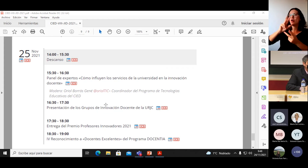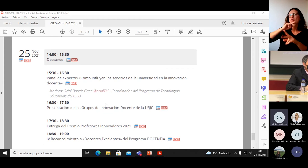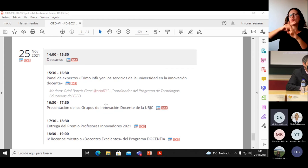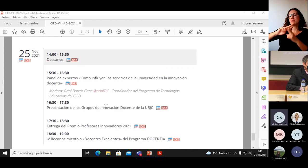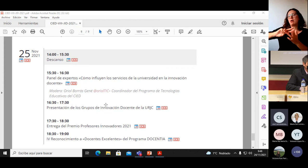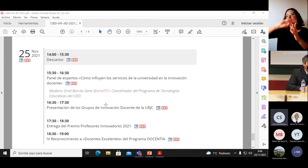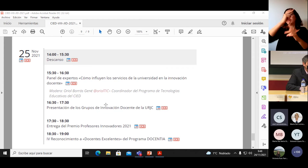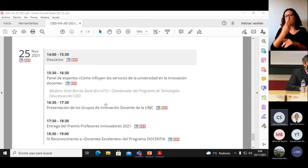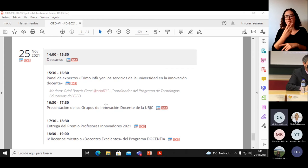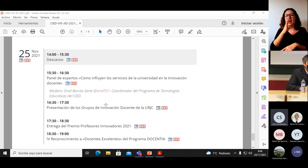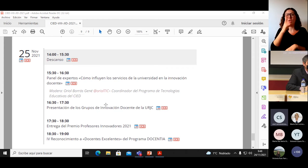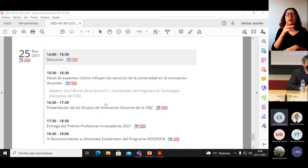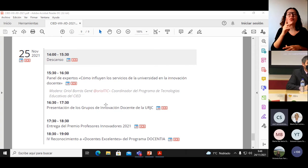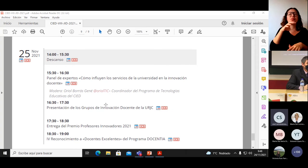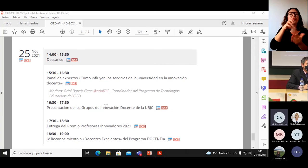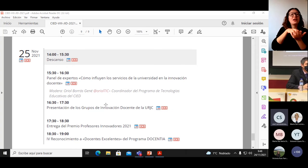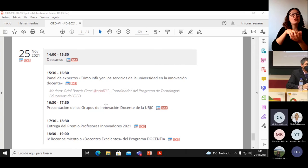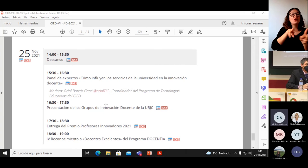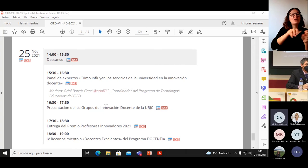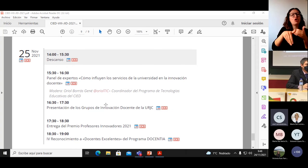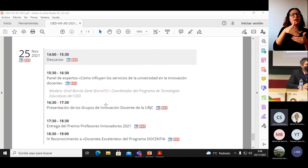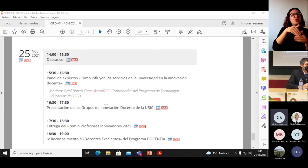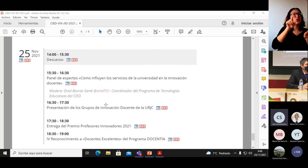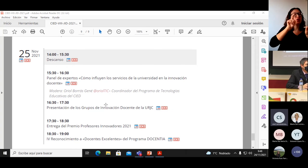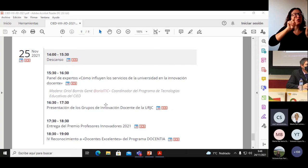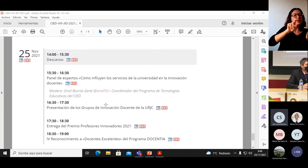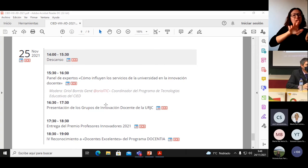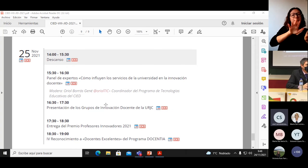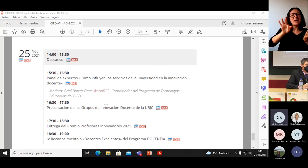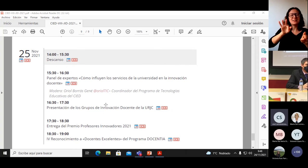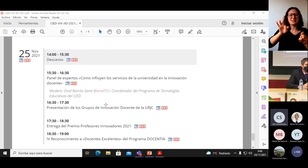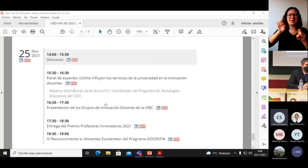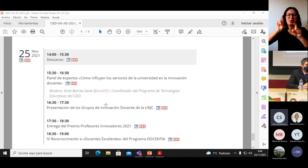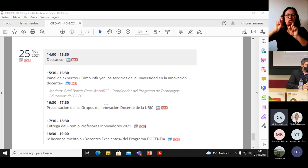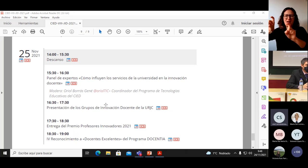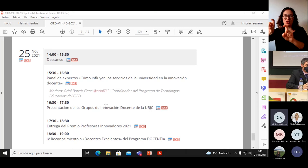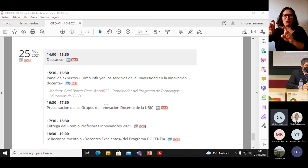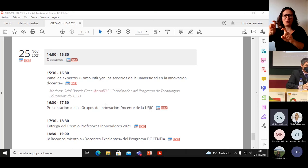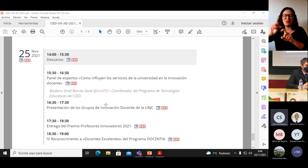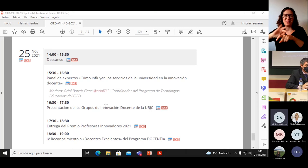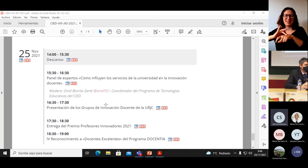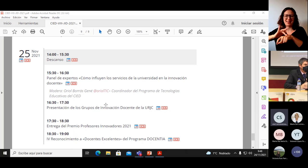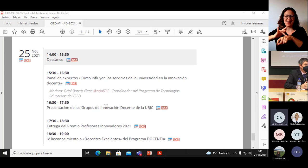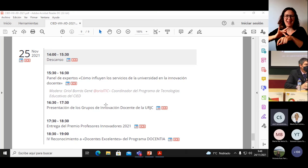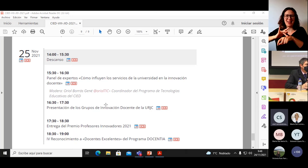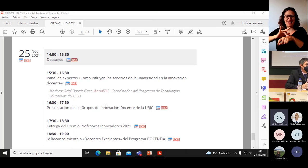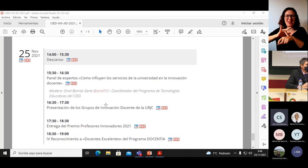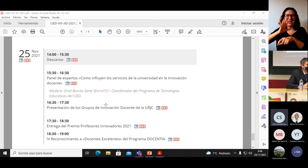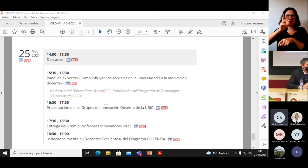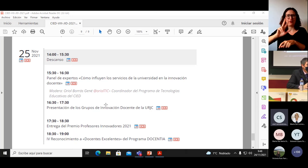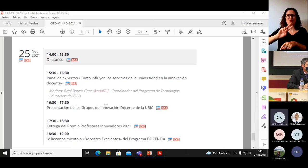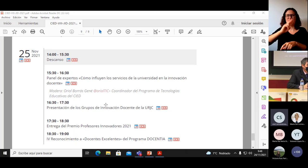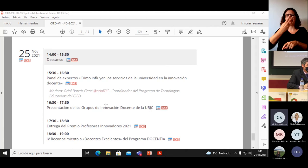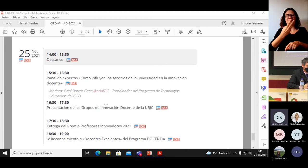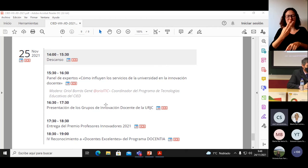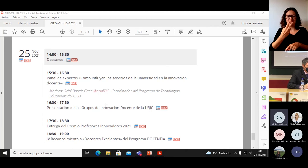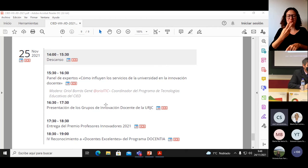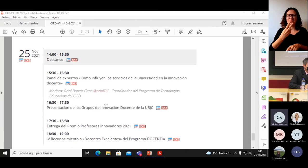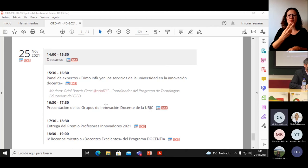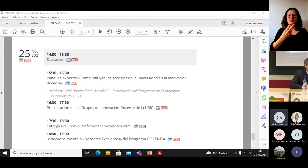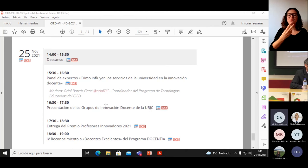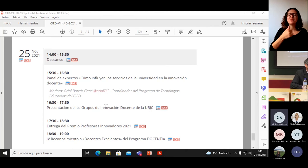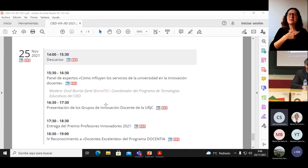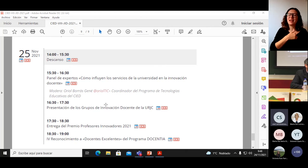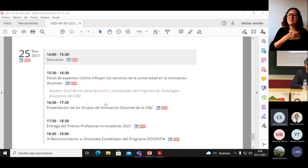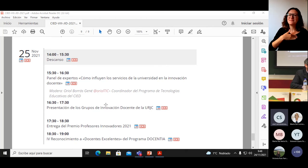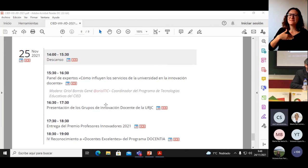y educación digital, porque quería recalcar el peso que le estamos dando cada vez más, que ya lo tenía, pero no